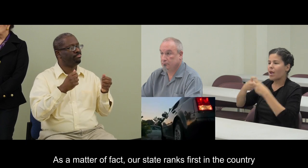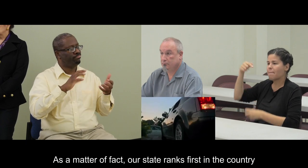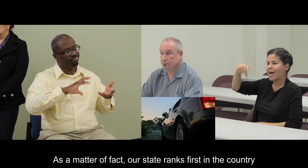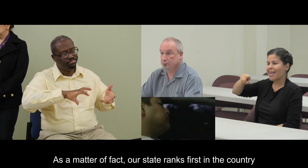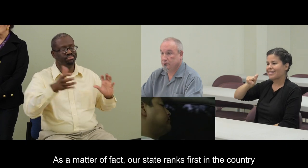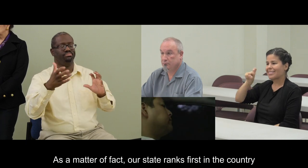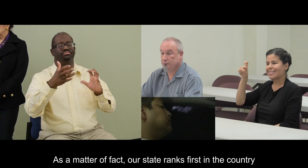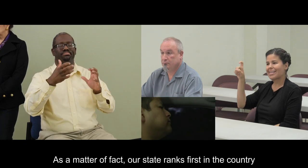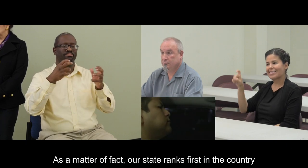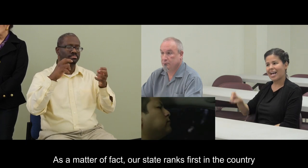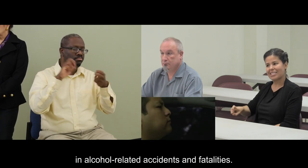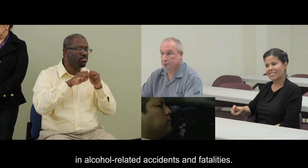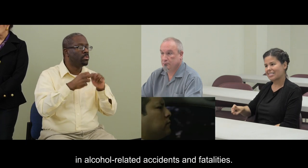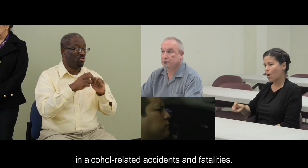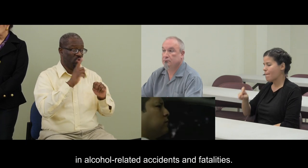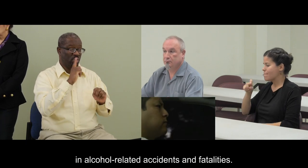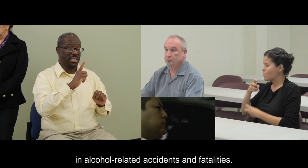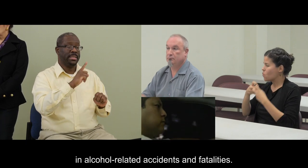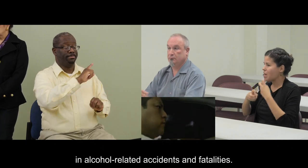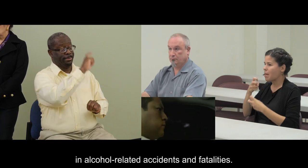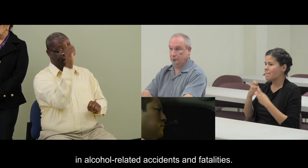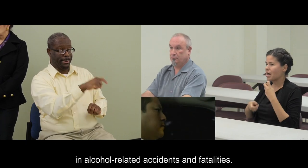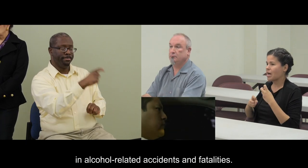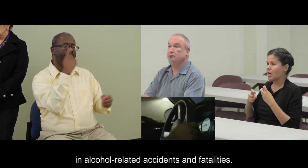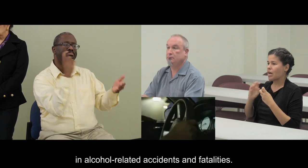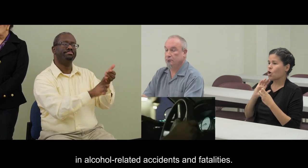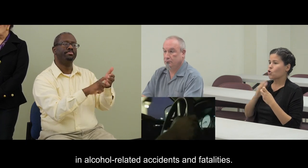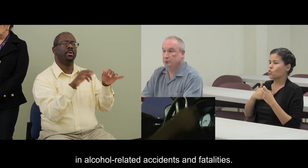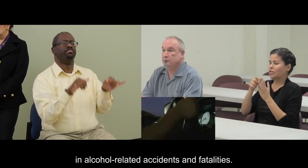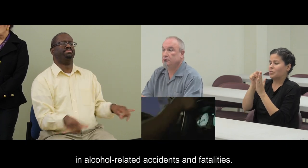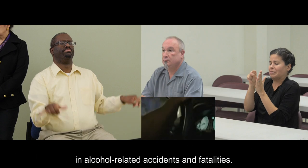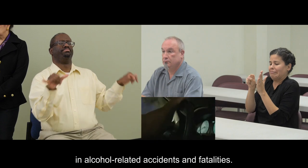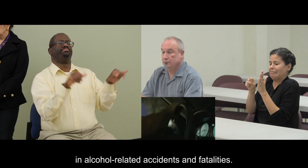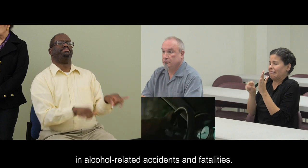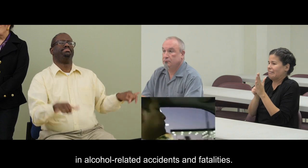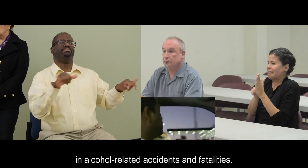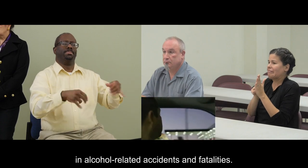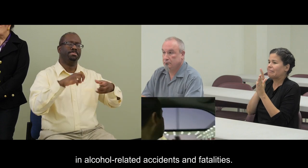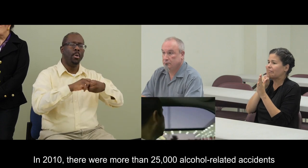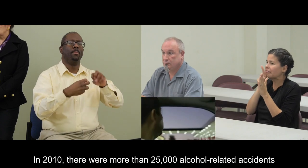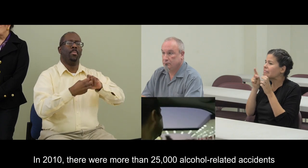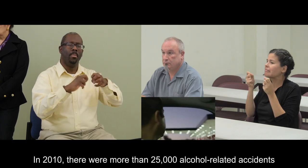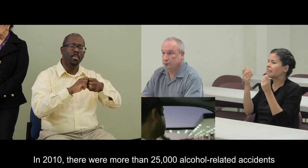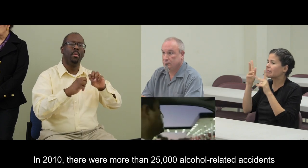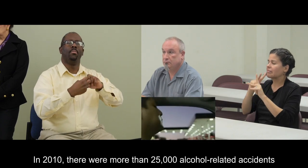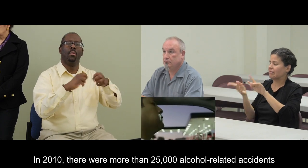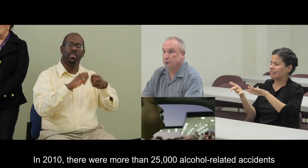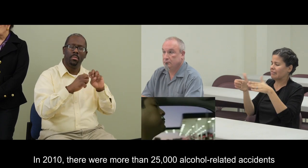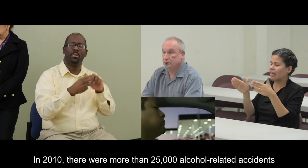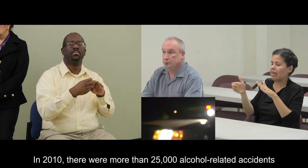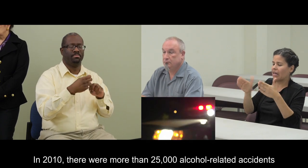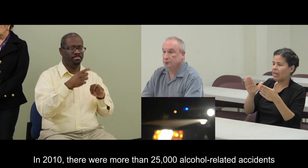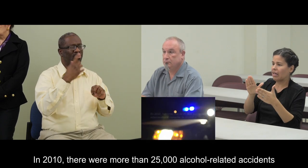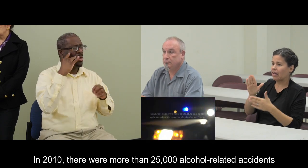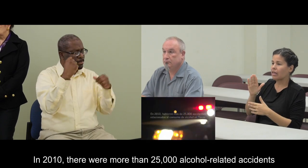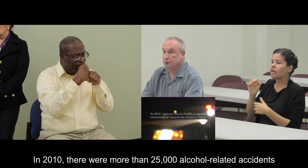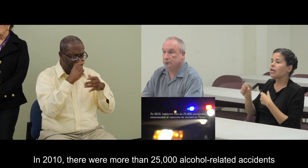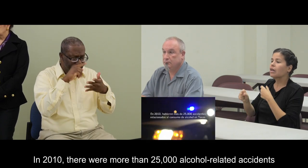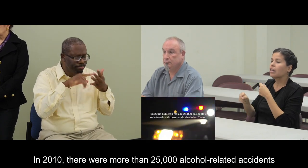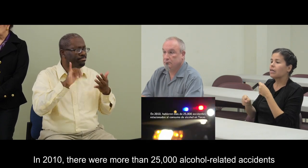lugar a nivel nacional en accidentes y fatalidades relacionadas al consumo de alcohol. En el 2010, hubieron más de 25